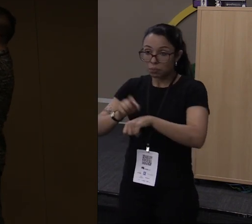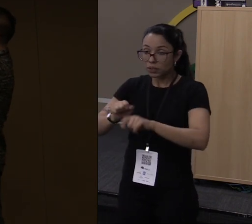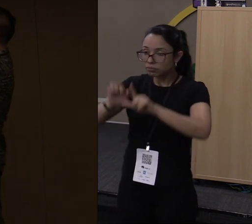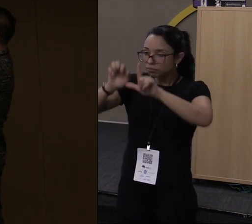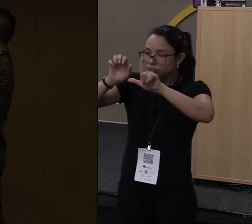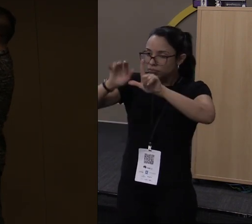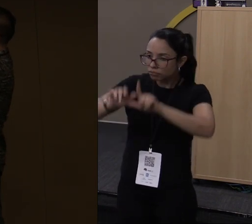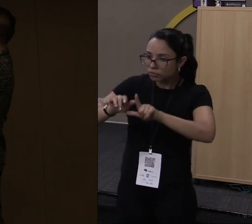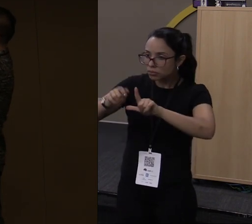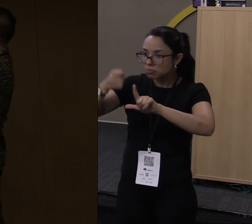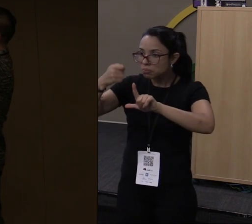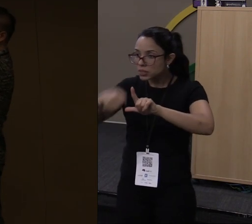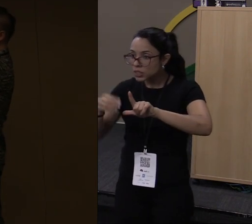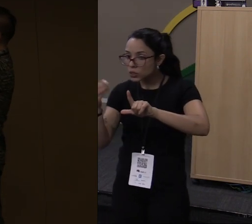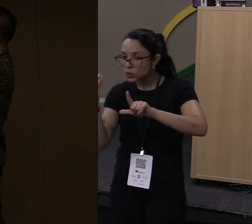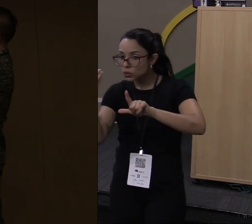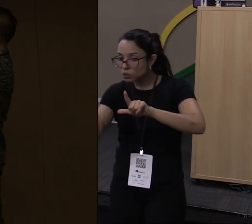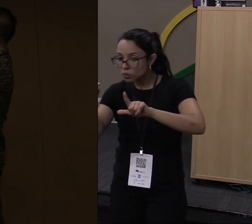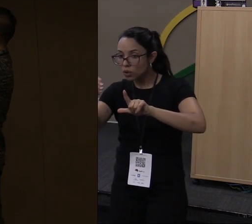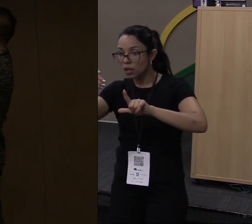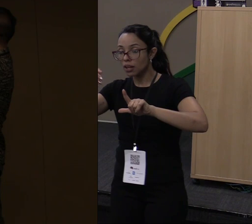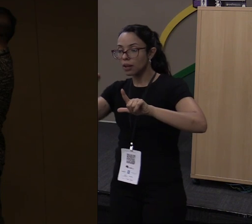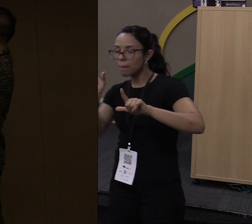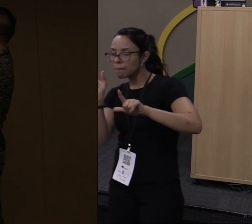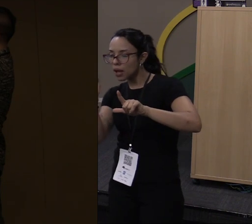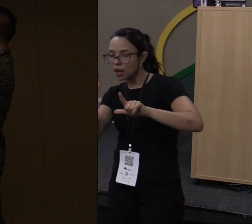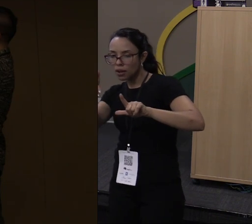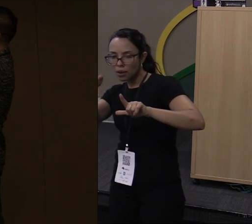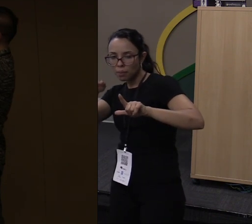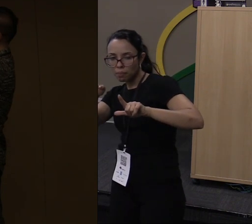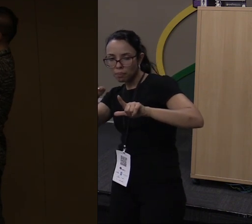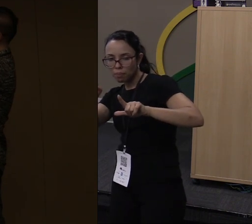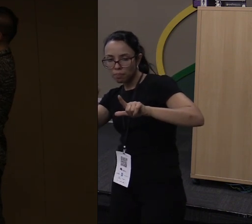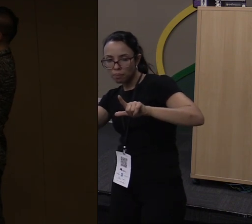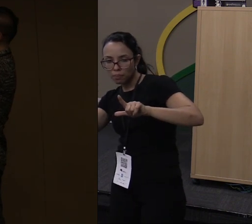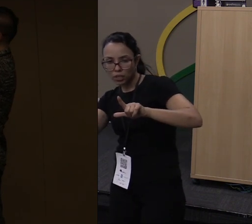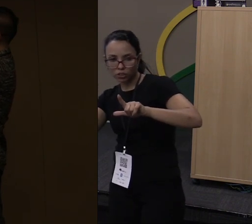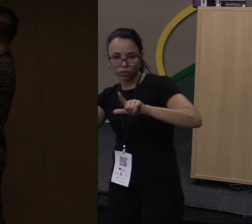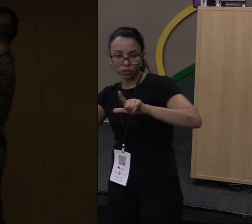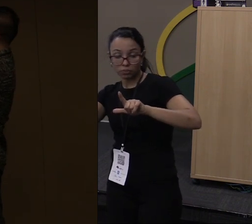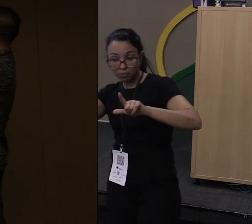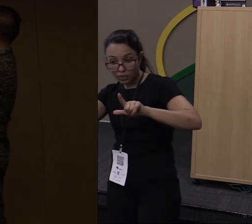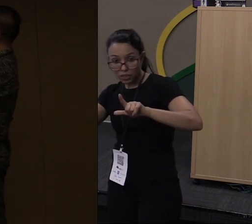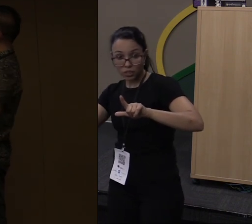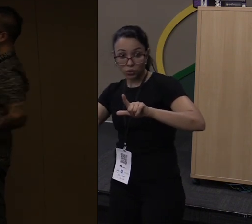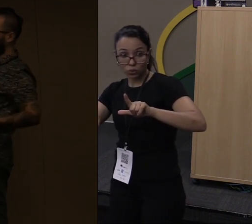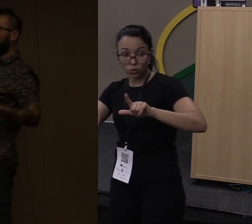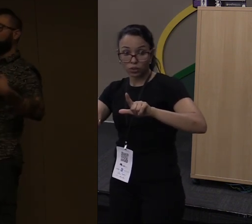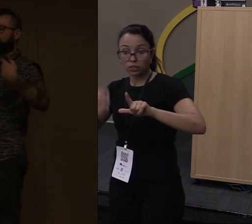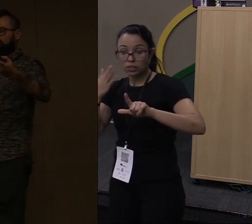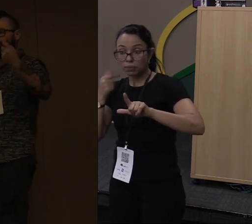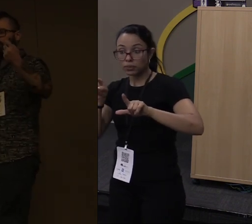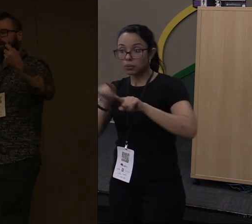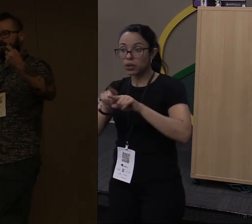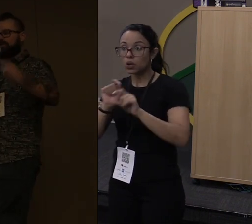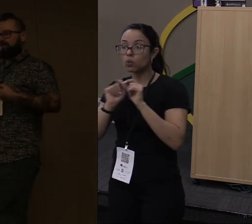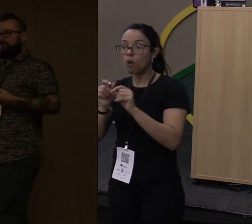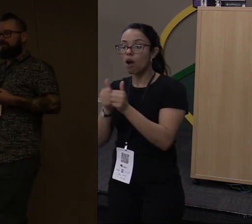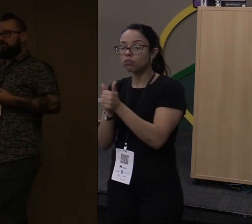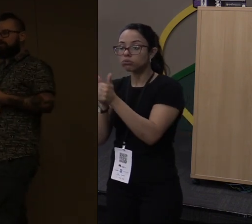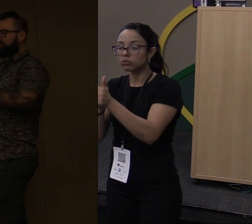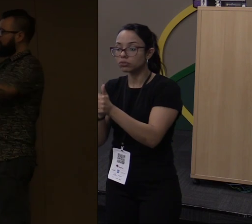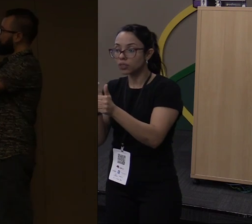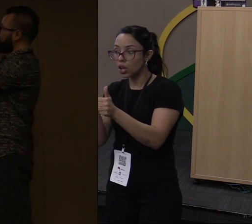pegando o valor much. Ela está recebendo mutável. E eu tenho que dizer também se ela está pegando por referência ou como dona